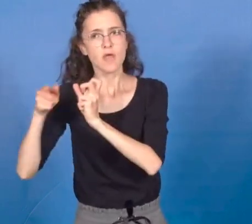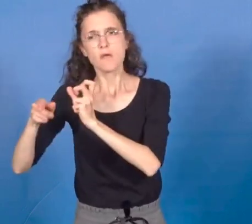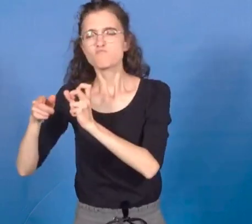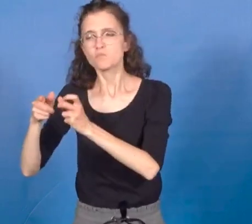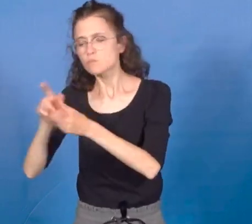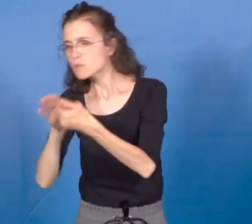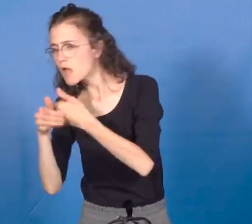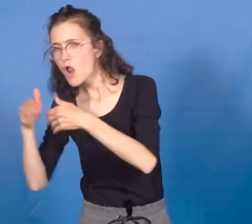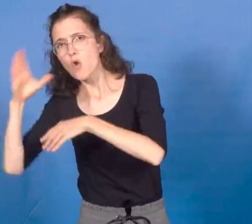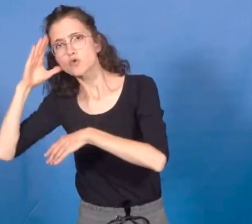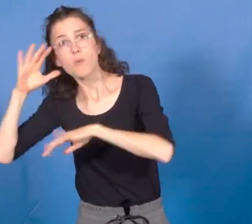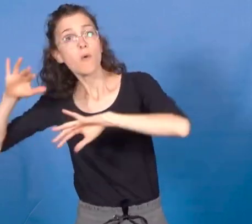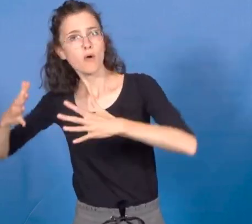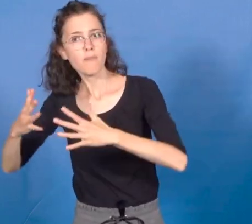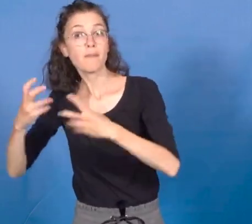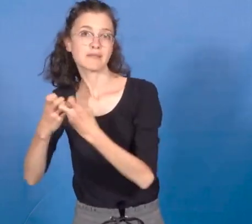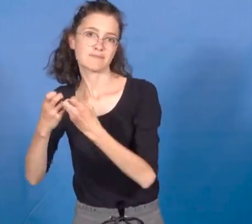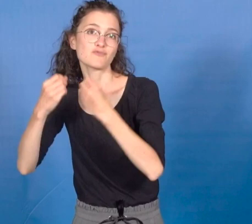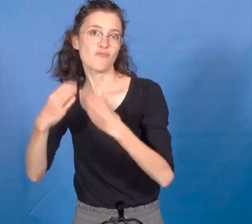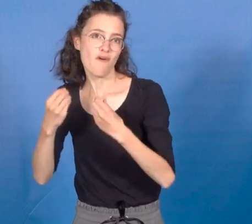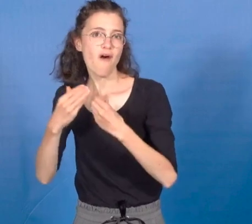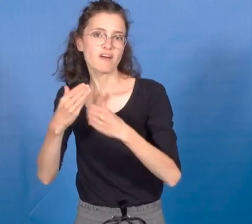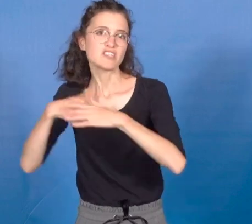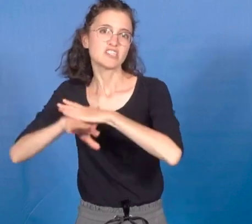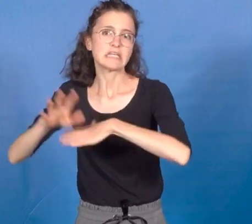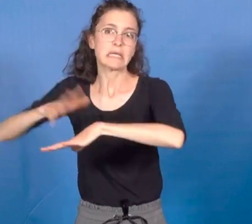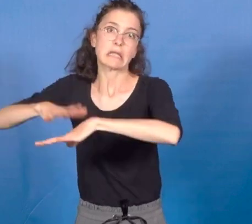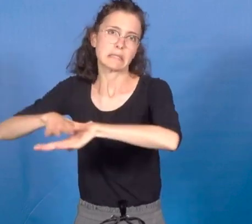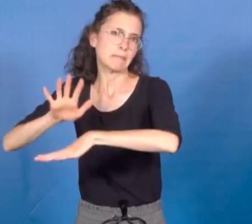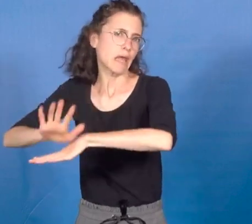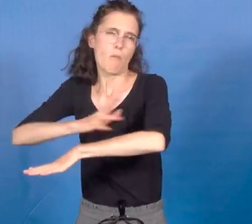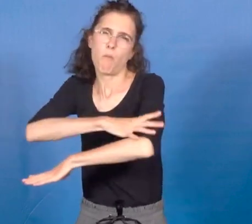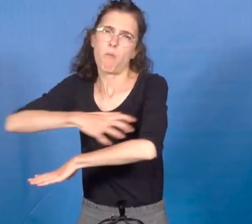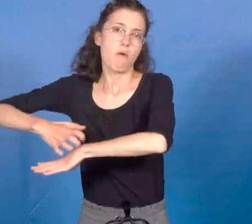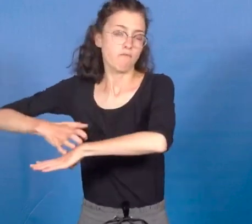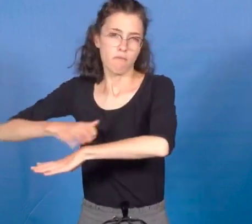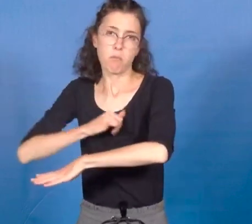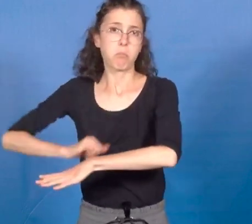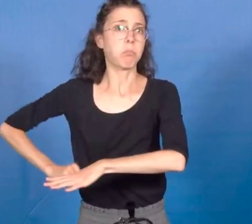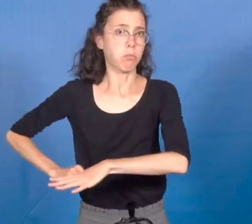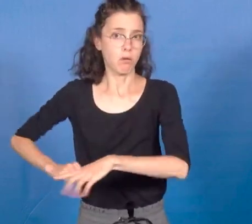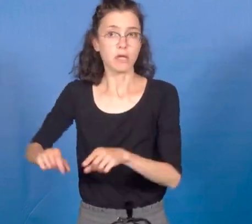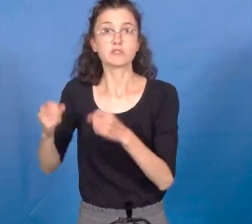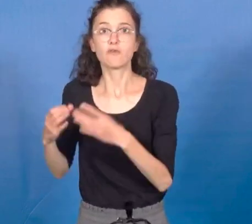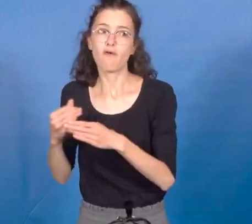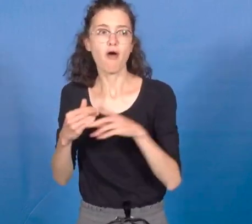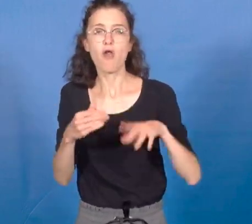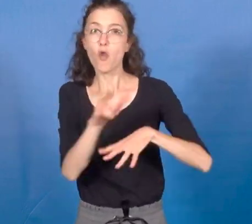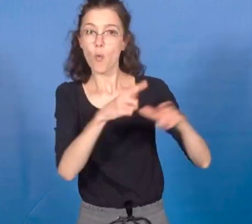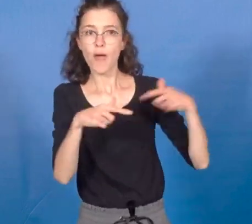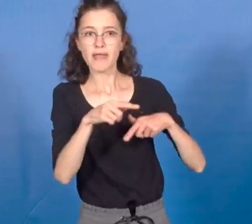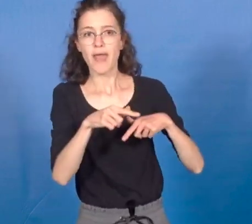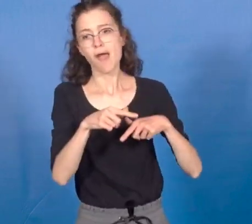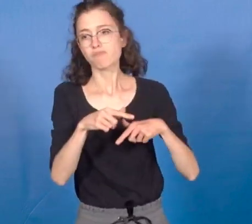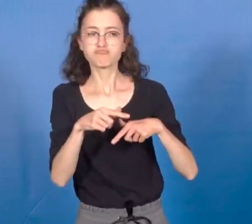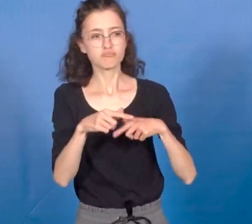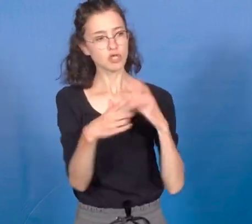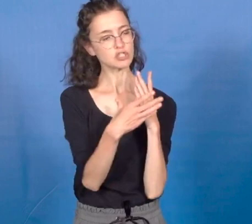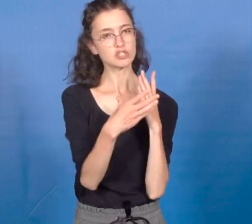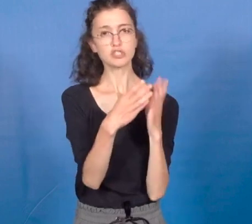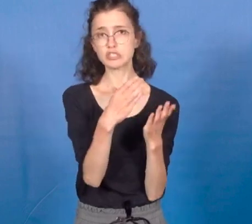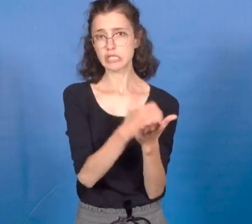bidonville ou dont on prélève directement le loyer sur leur salaire par ces grandes entreprises.